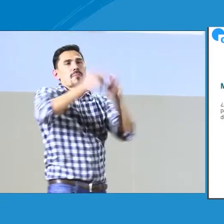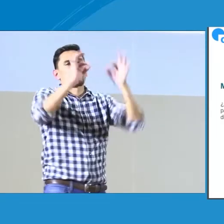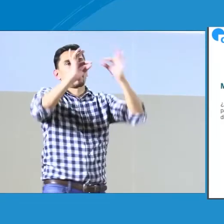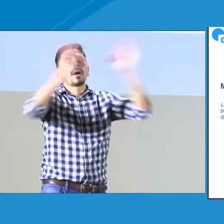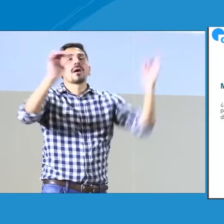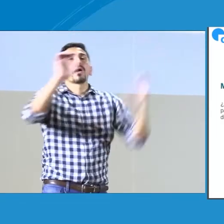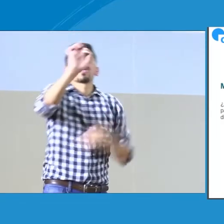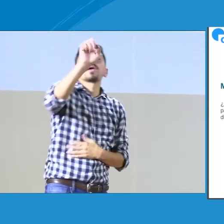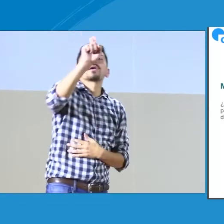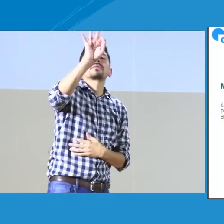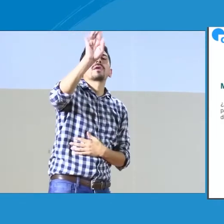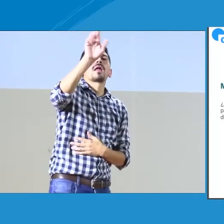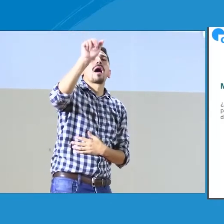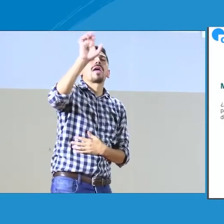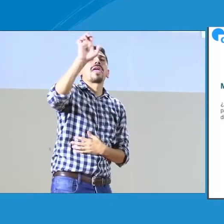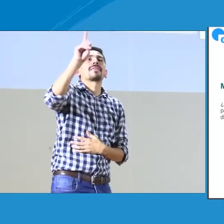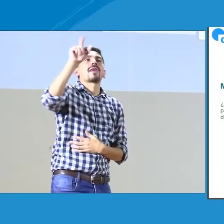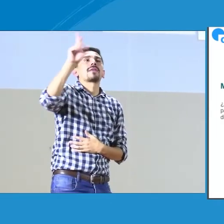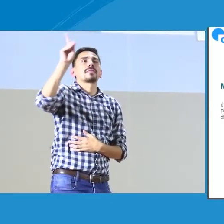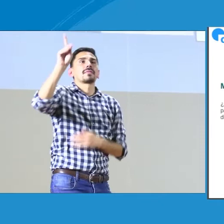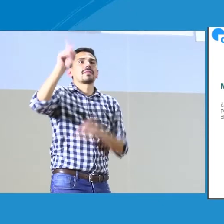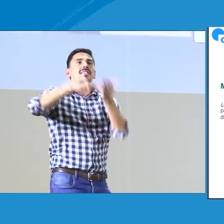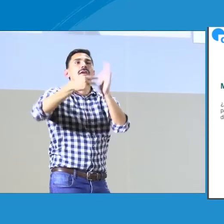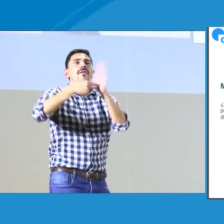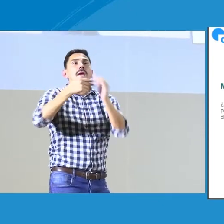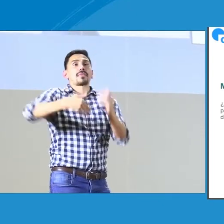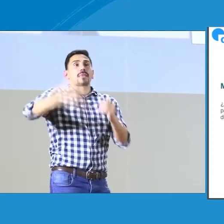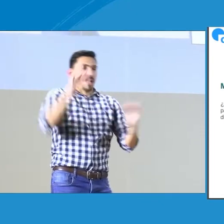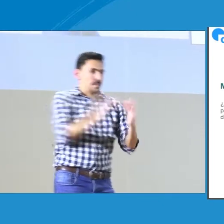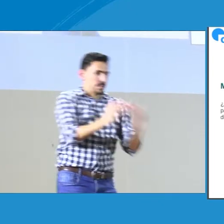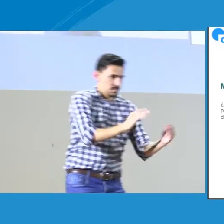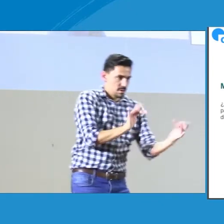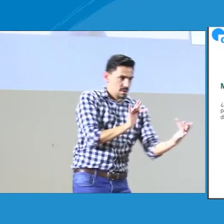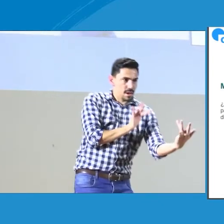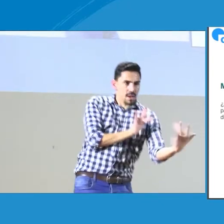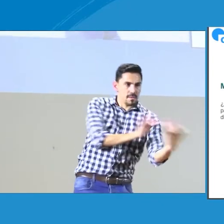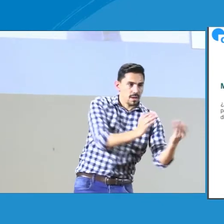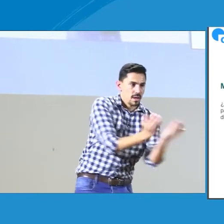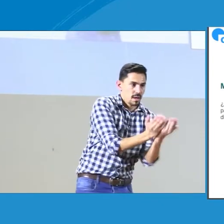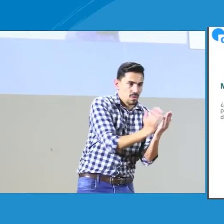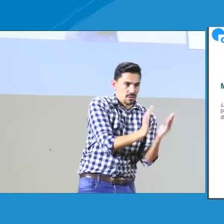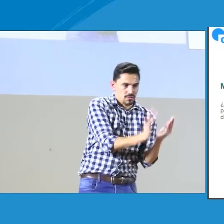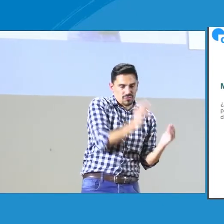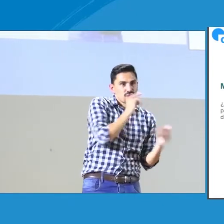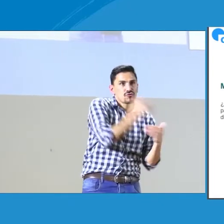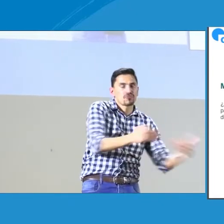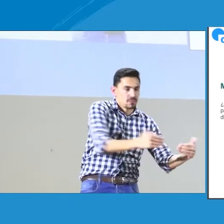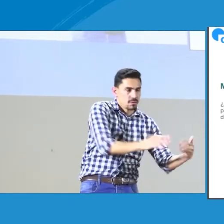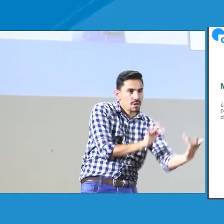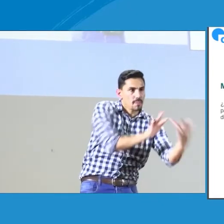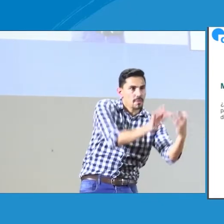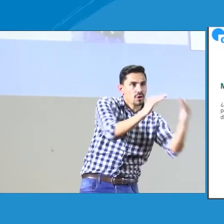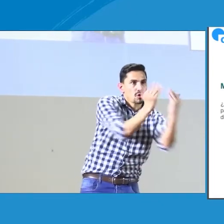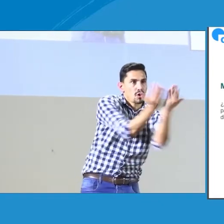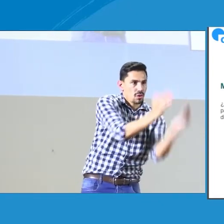También tenemos la modalidad de educación extraedad. Esto quiere decir que nosotros